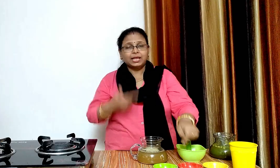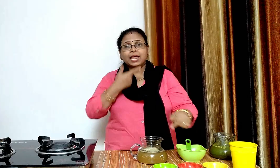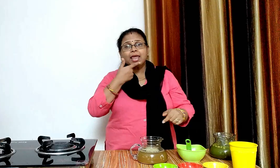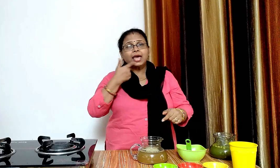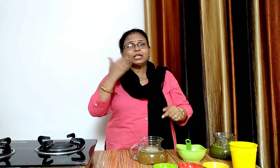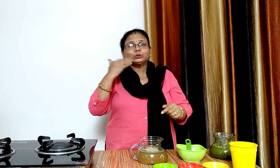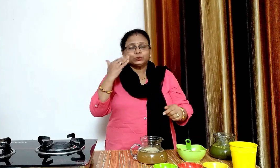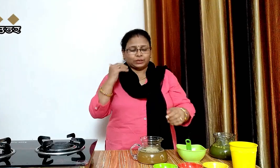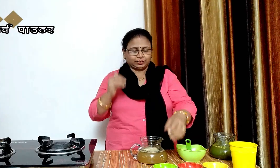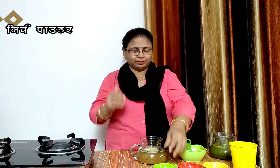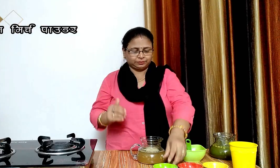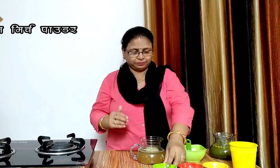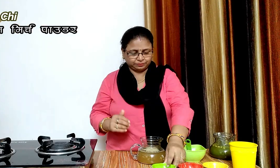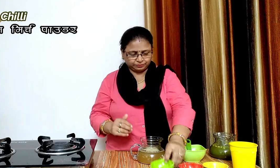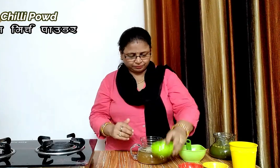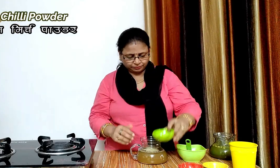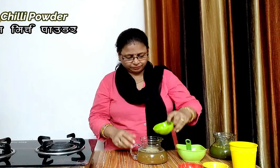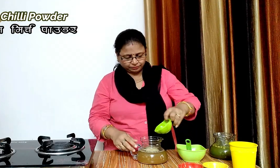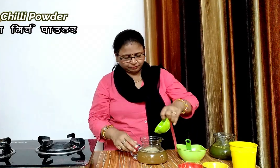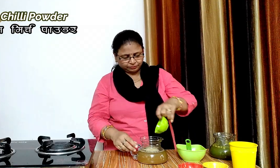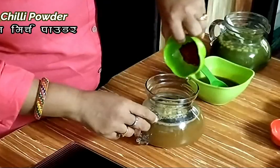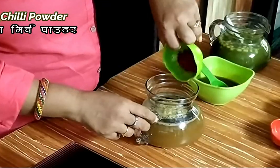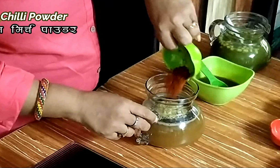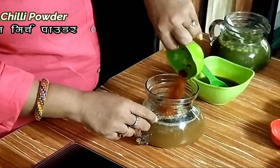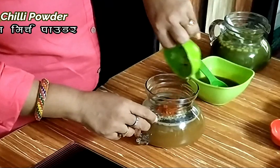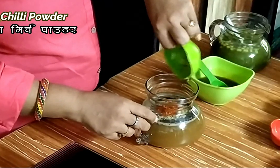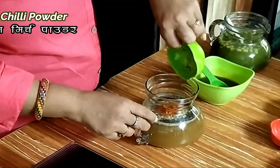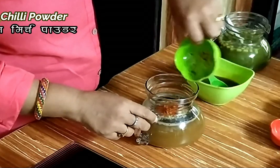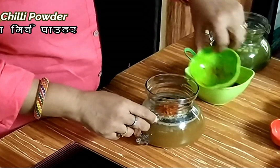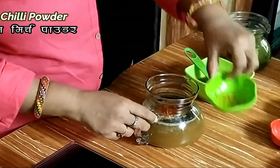और एक चमच लाल मिर्ष पाउडर डाल कर सभी को अच्छे से मिला लेंगे